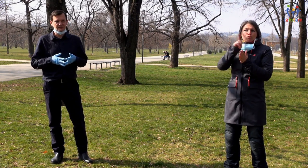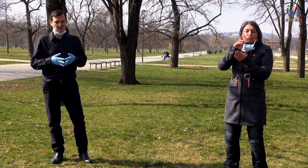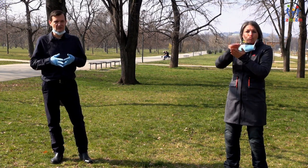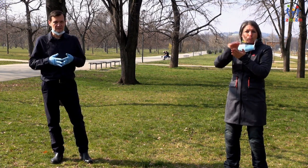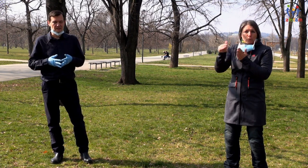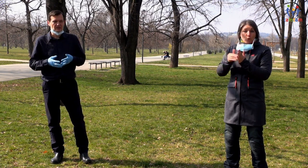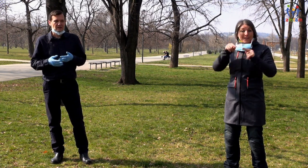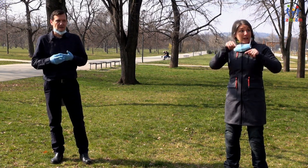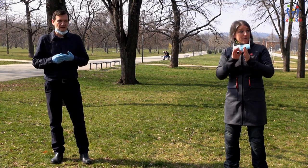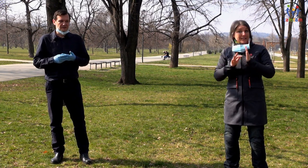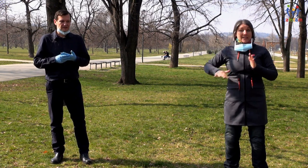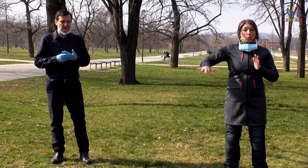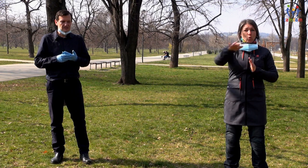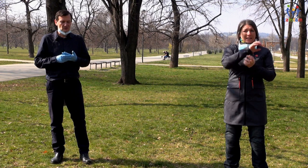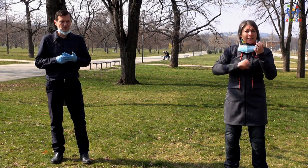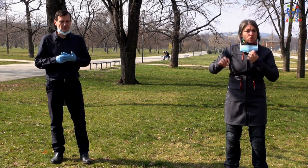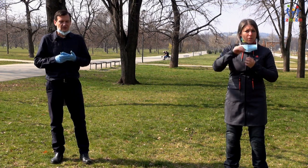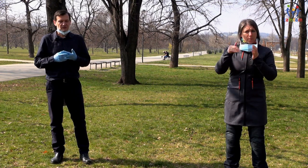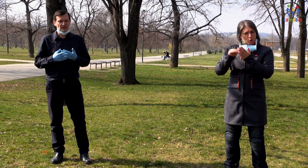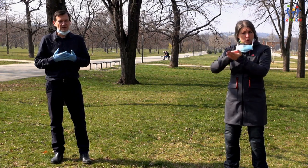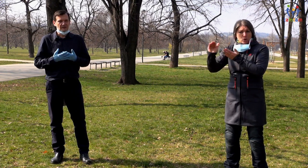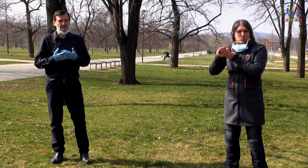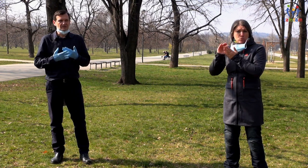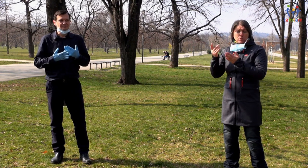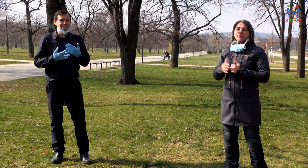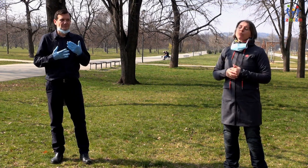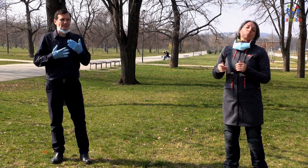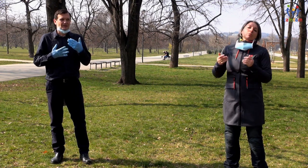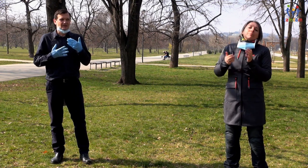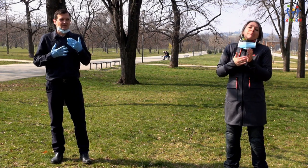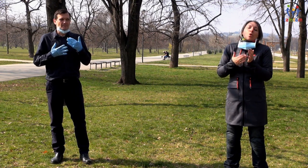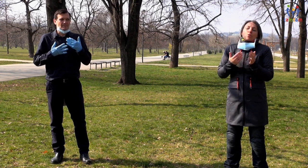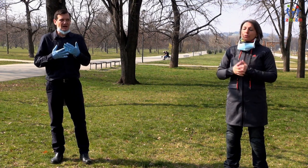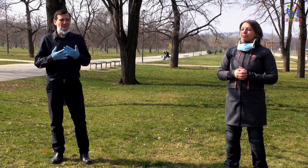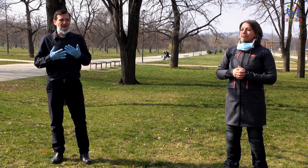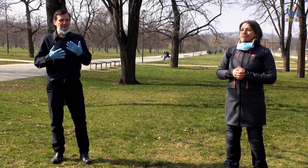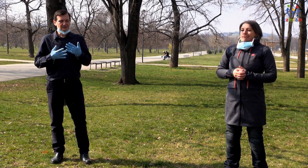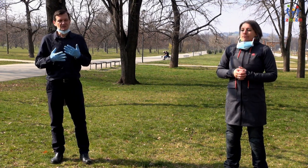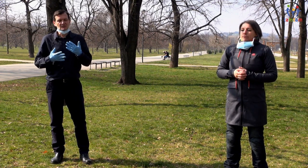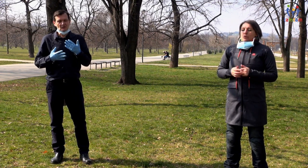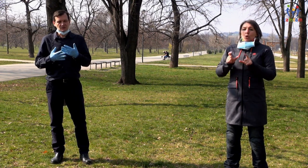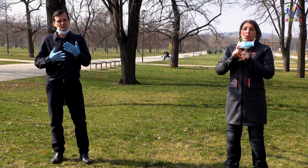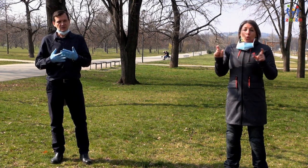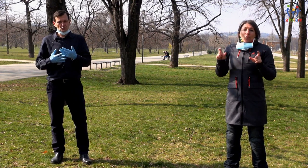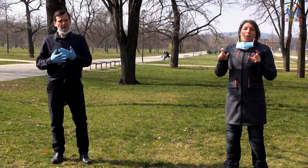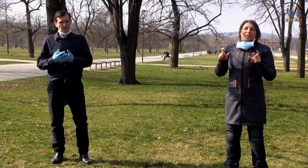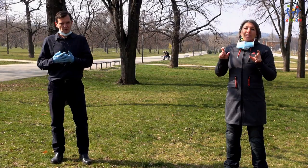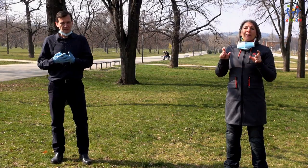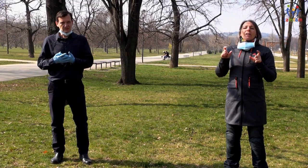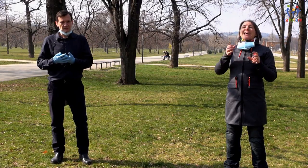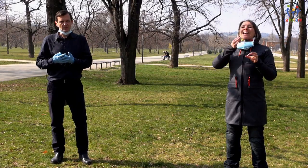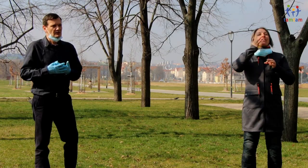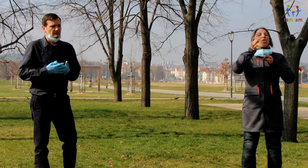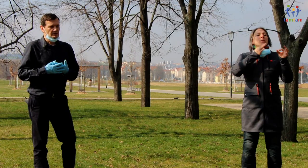krizové situaci. Jedná se o to, že máme někteří horší přístup k